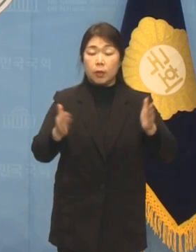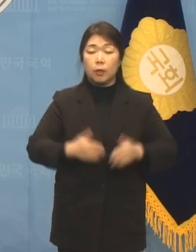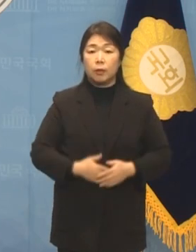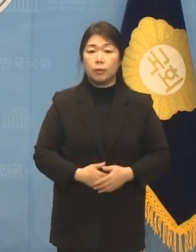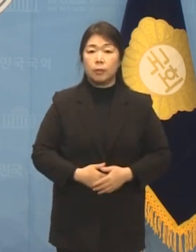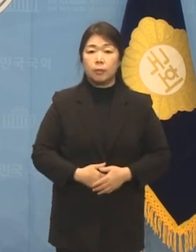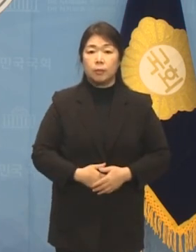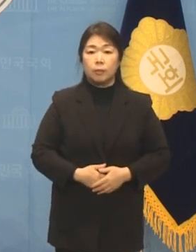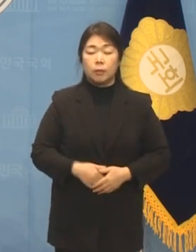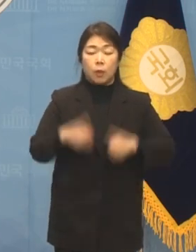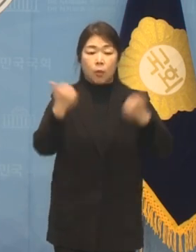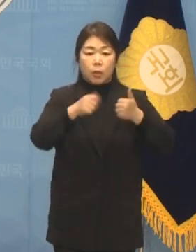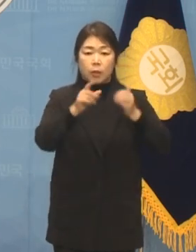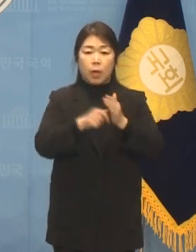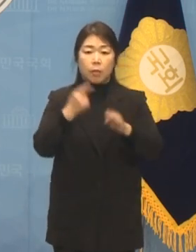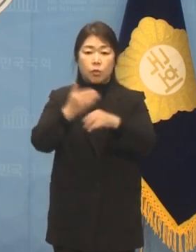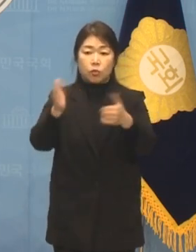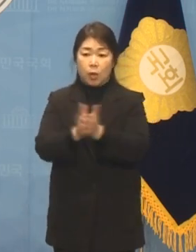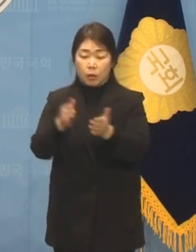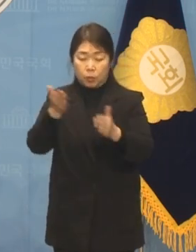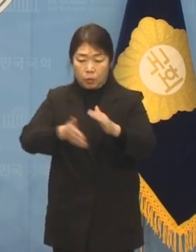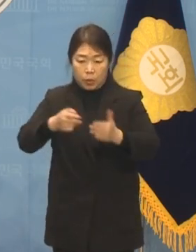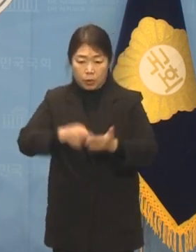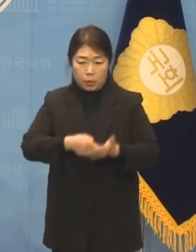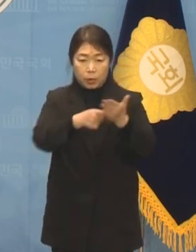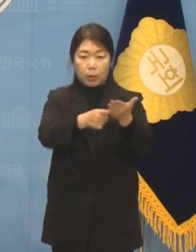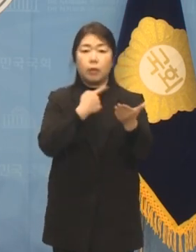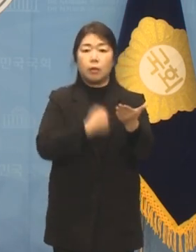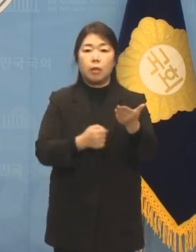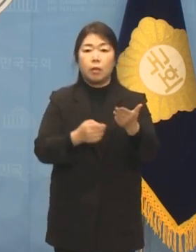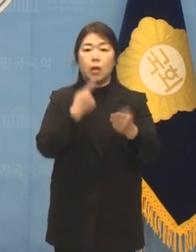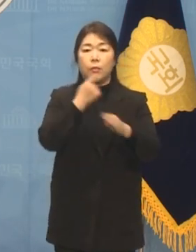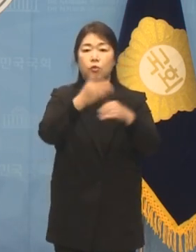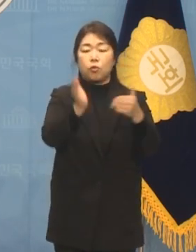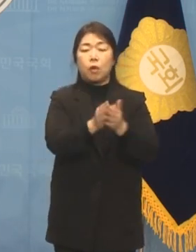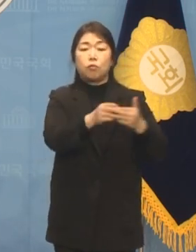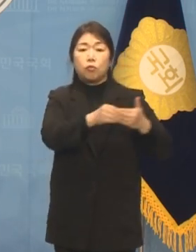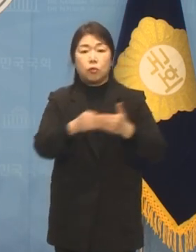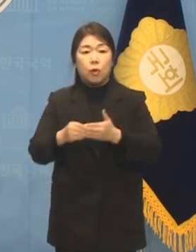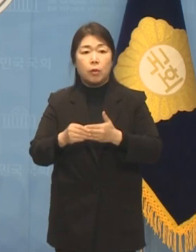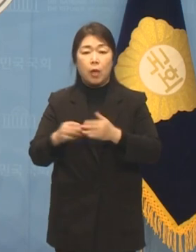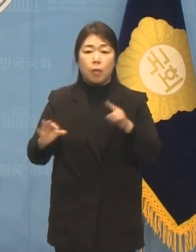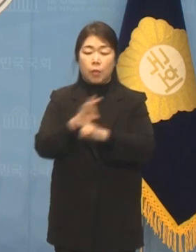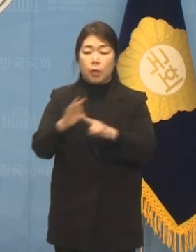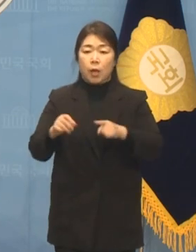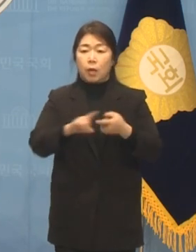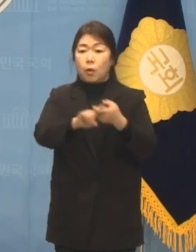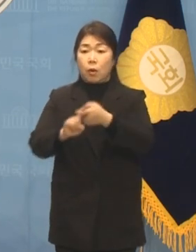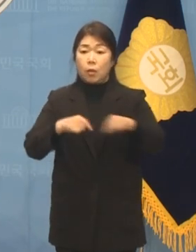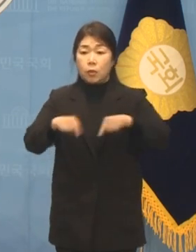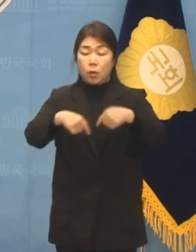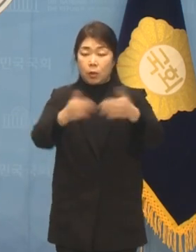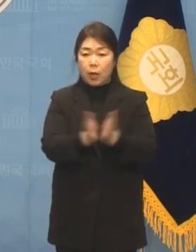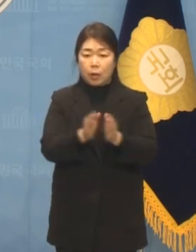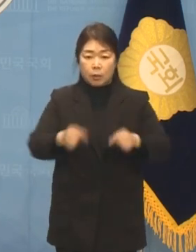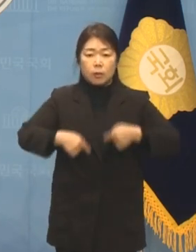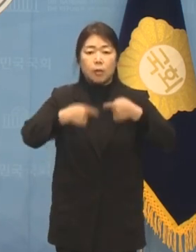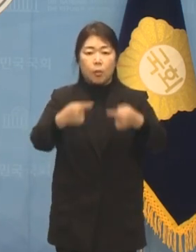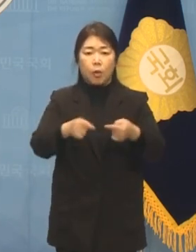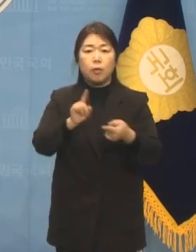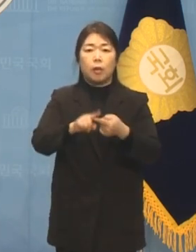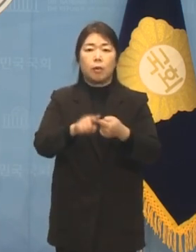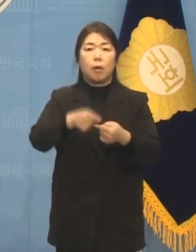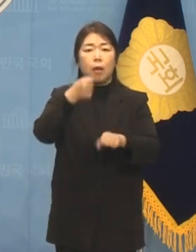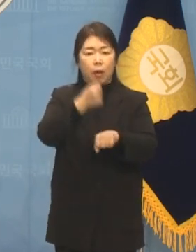민주당이 공개적으로 제안한 민주당 주도의 비례연합정당 참여 여부를 결정하게 될